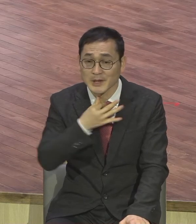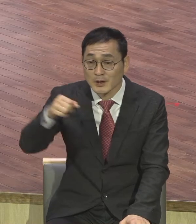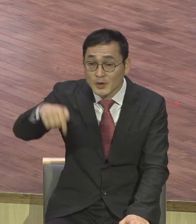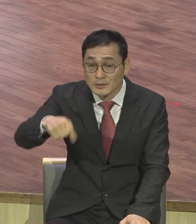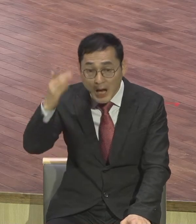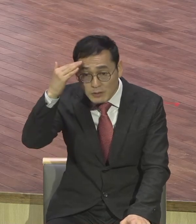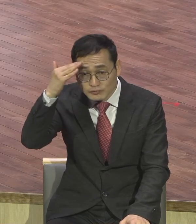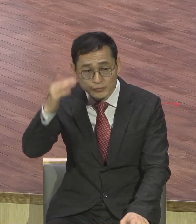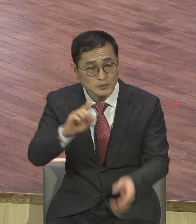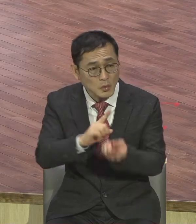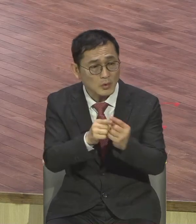게 뭐 힘들어요